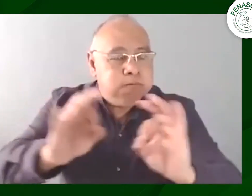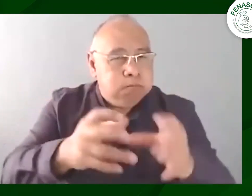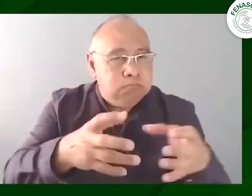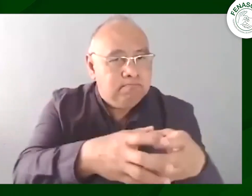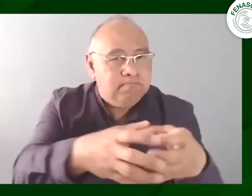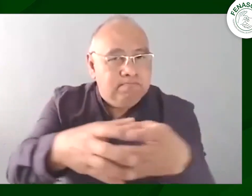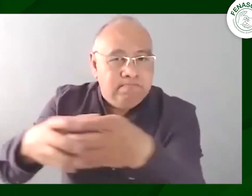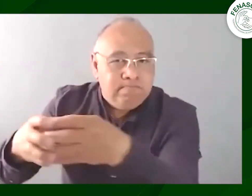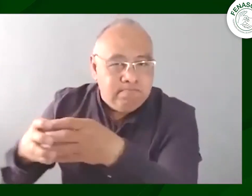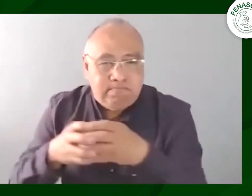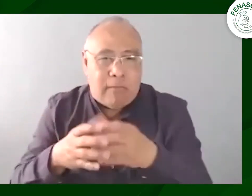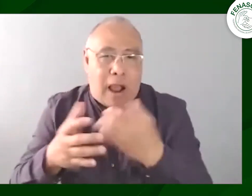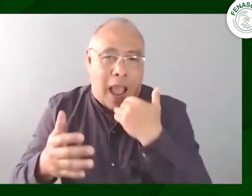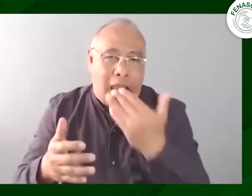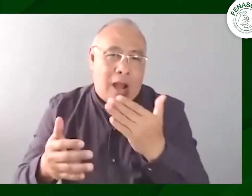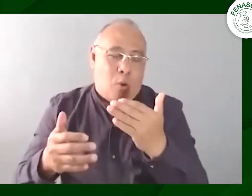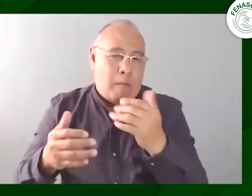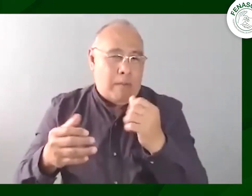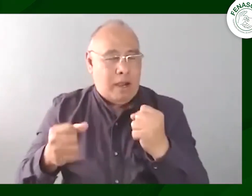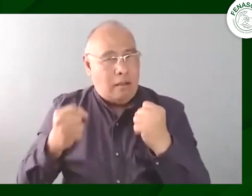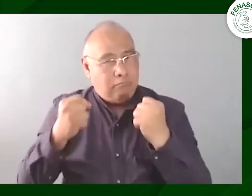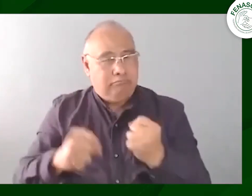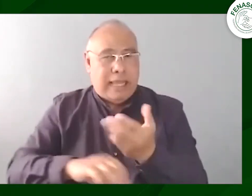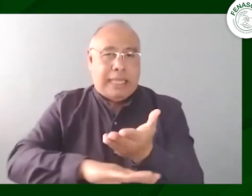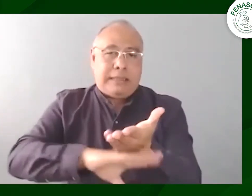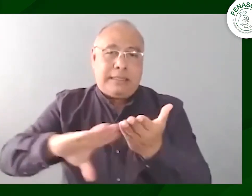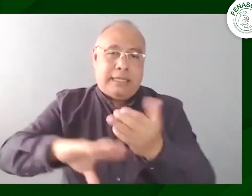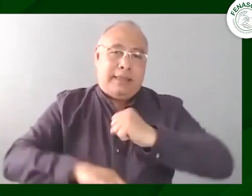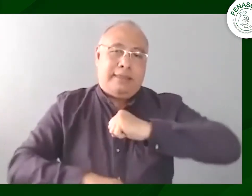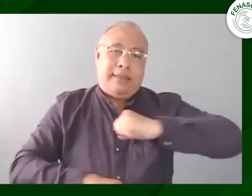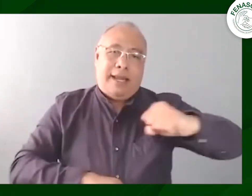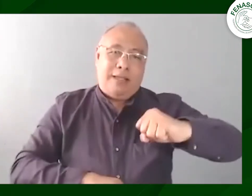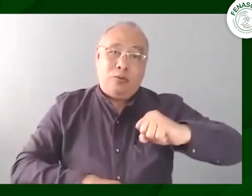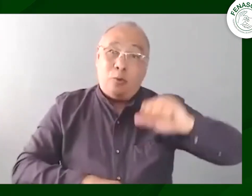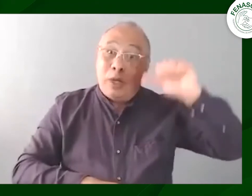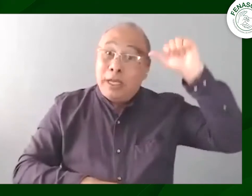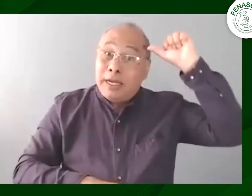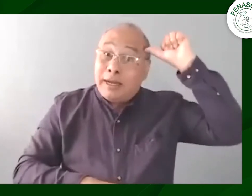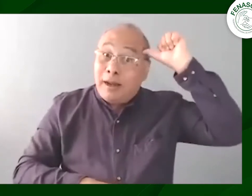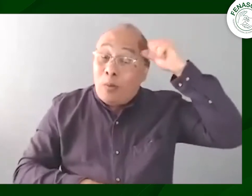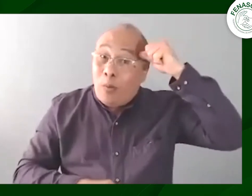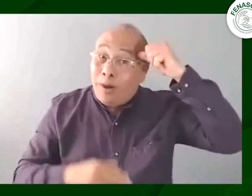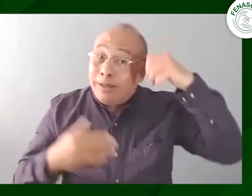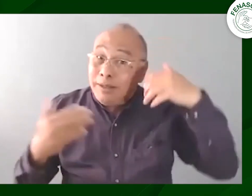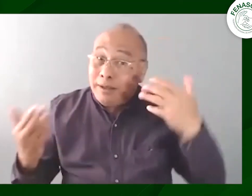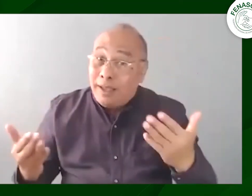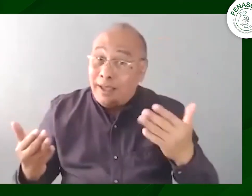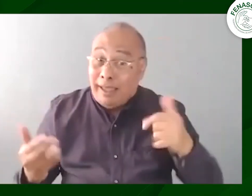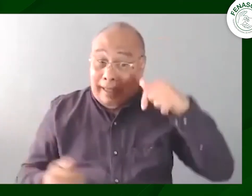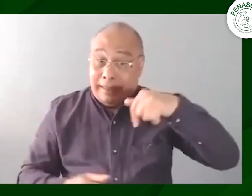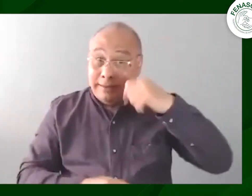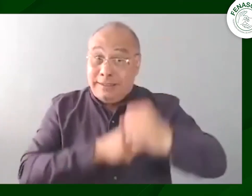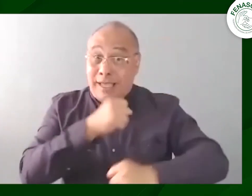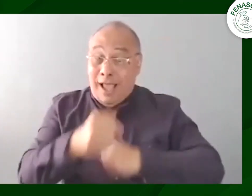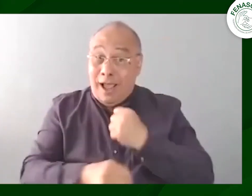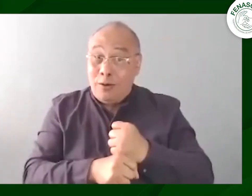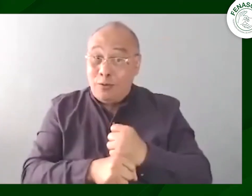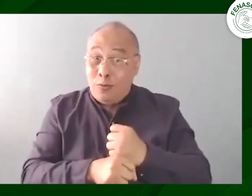ejemplo en cada uno de las ciudades en cada uno de los municipios para cuando se requiera hacer esta exigibilidad de nuestros